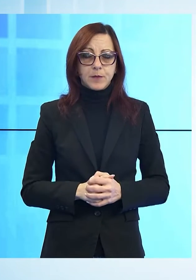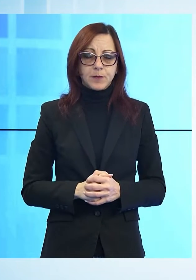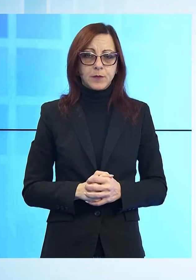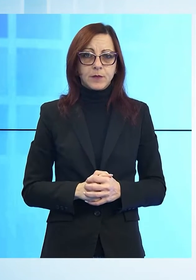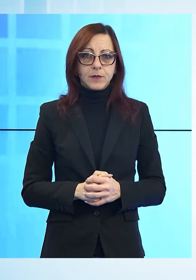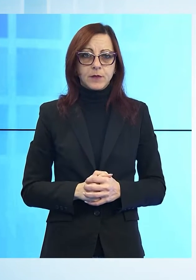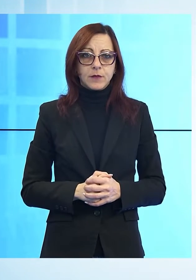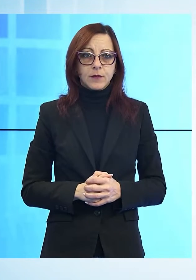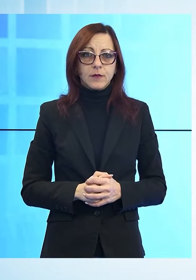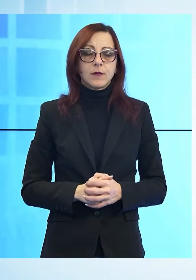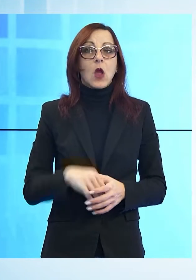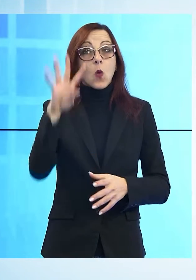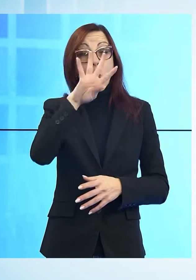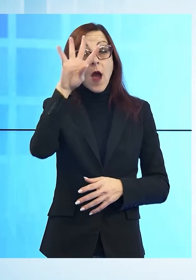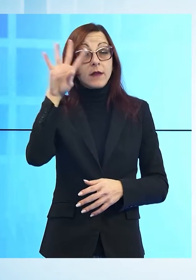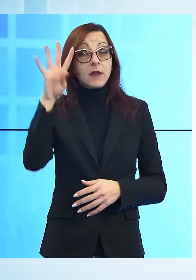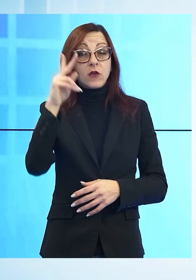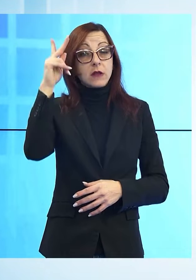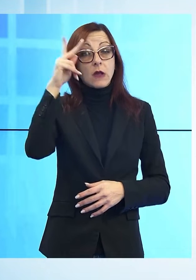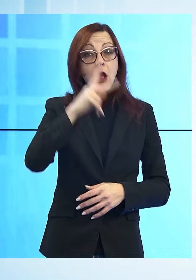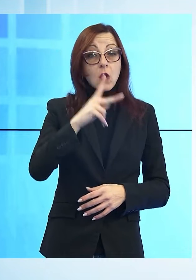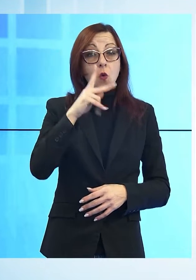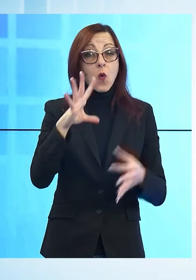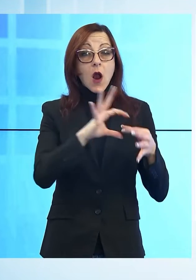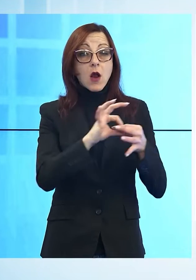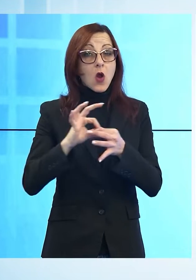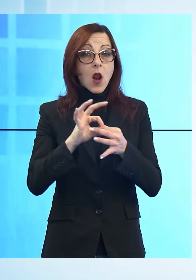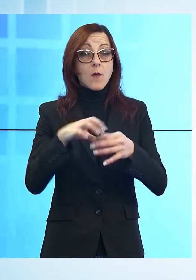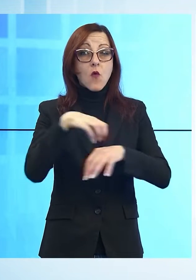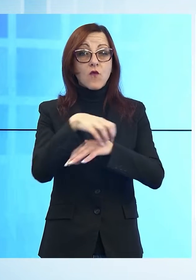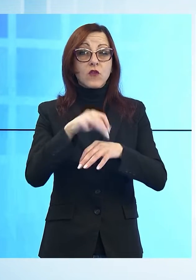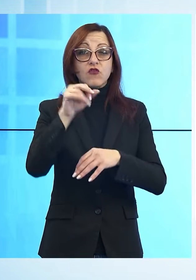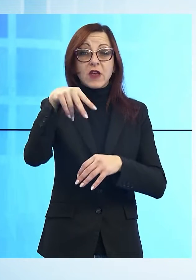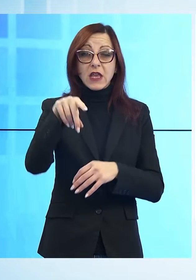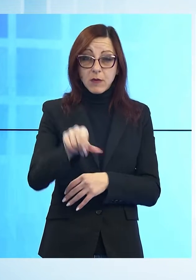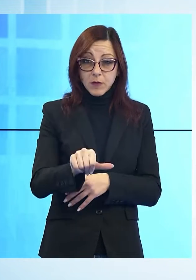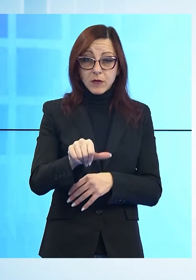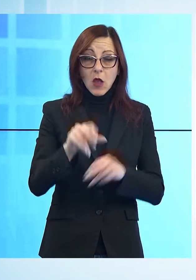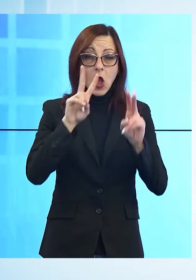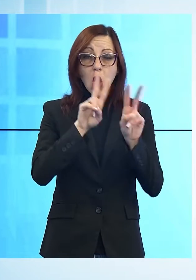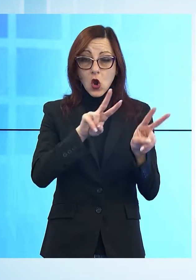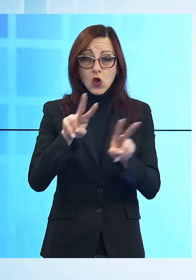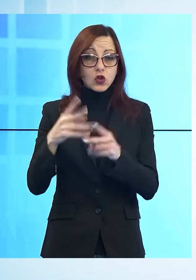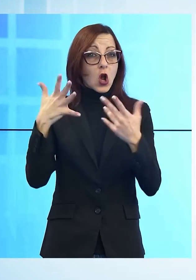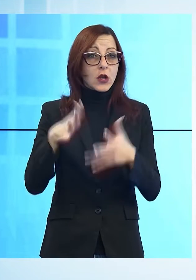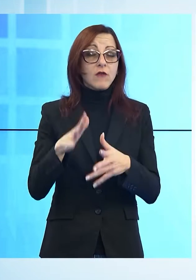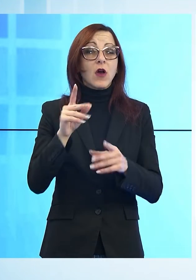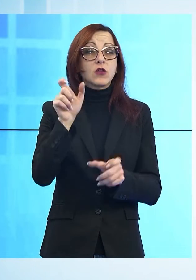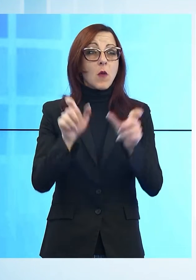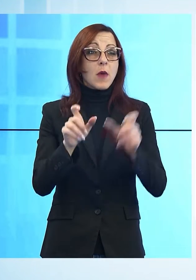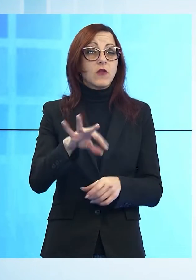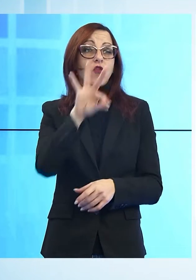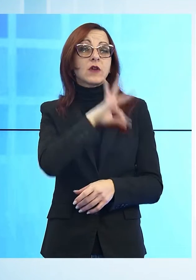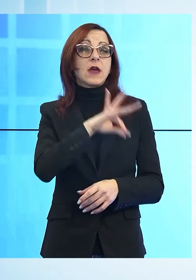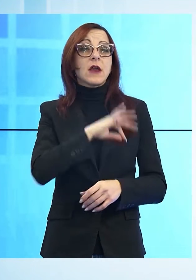Comando Provinciale della Guardia di Finanza di Lucca, in collaborazione con gli uffici dell'Inps, hanno effettuato dei controlli nei confronti di percettori del